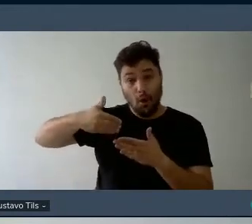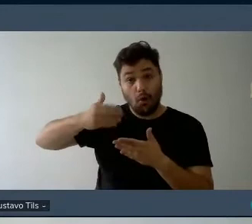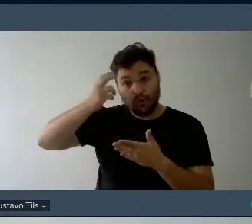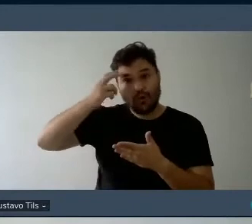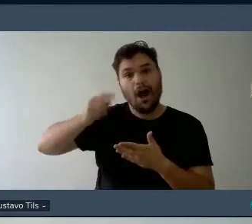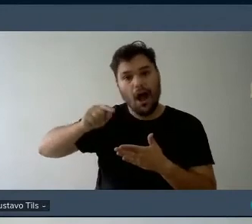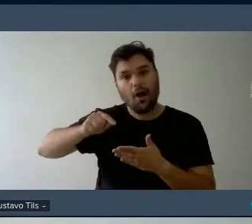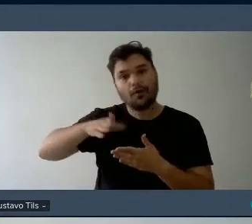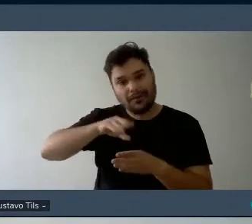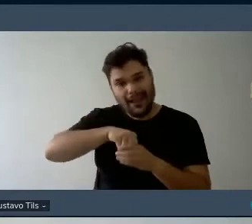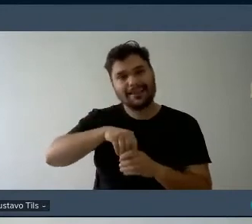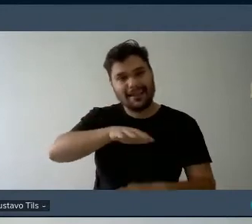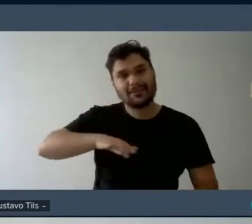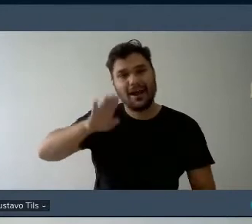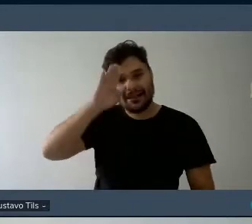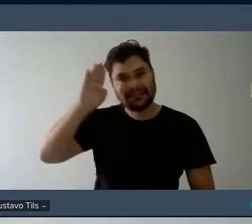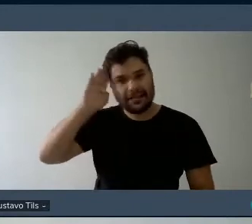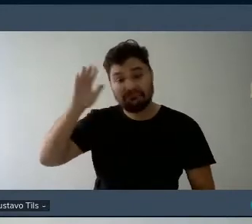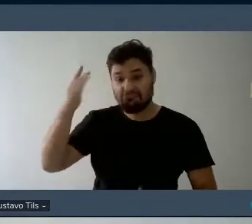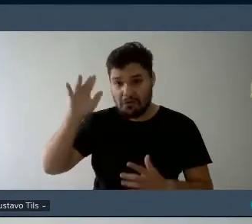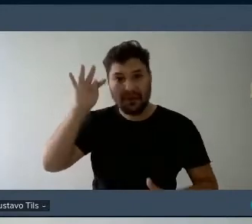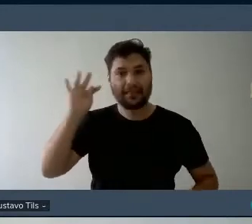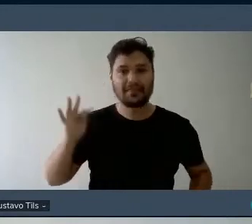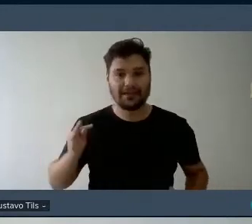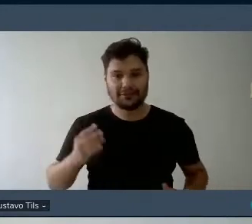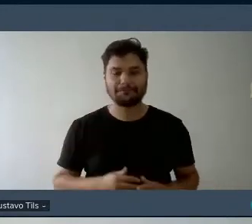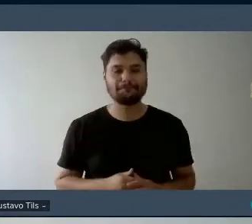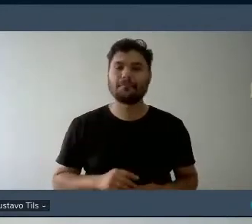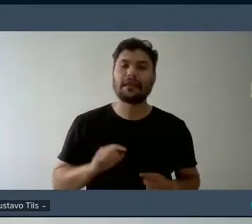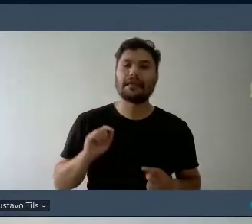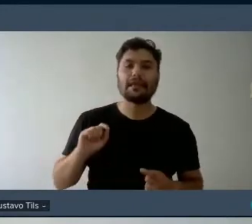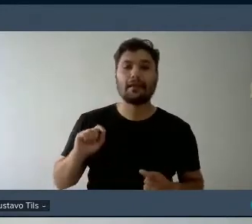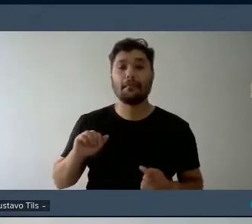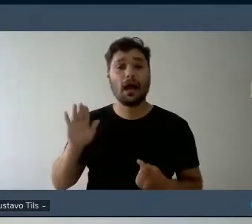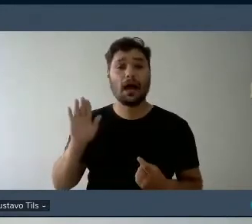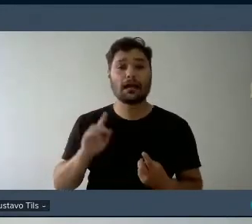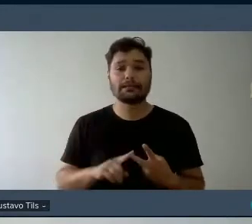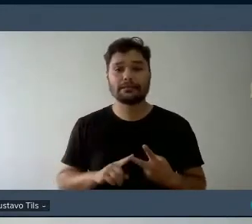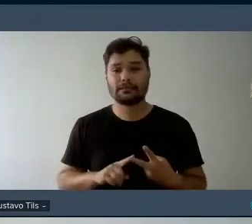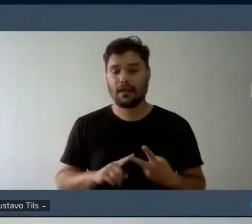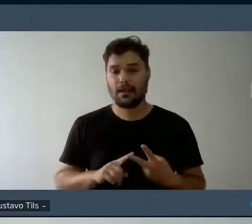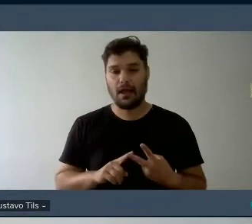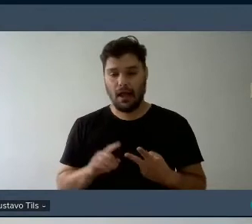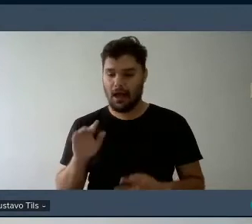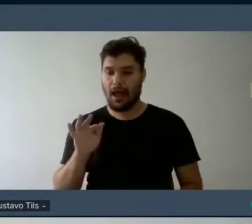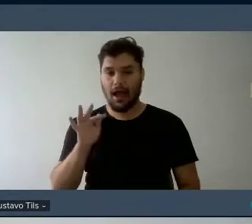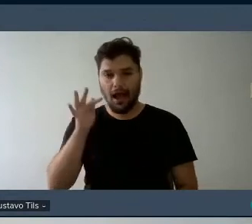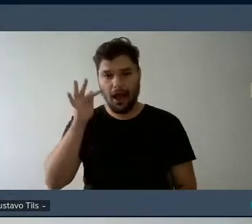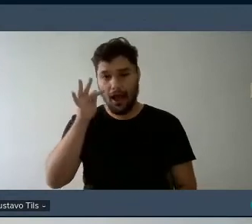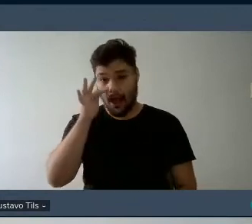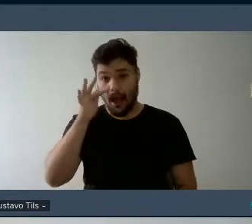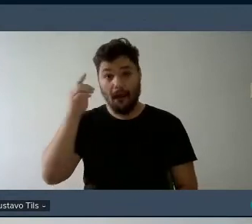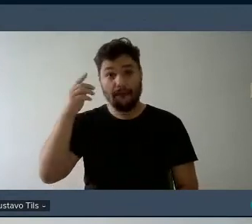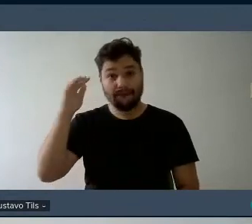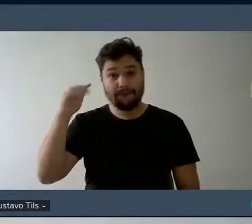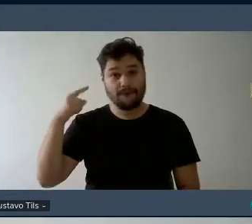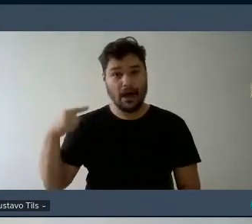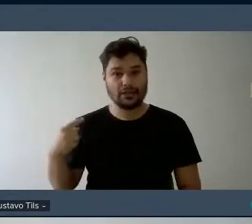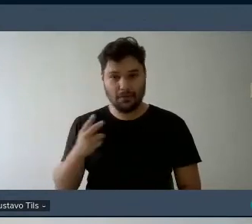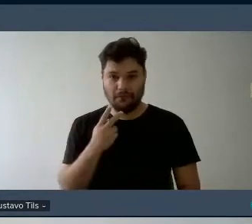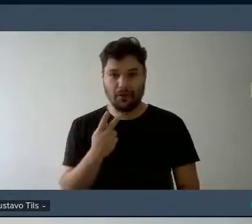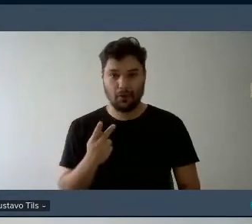parabéns Tati e que mais deixa eu ver aqui que a que a Fátima falou